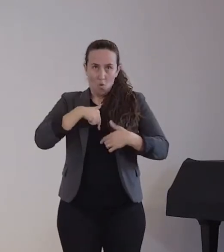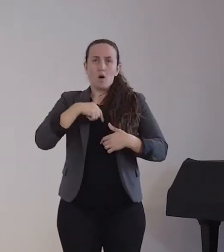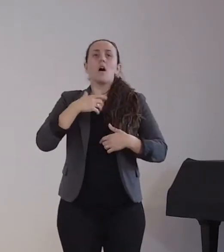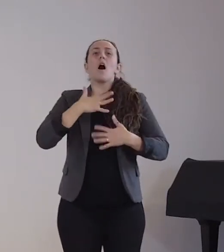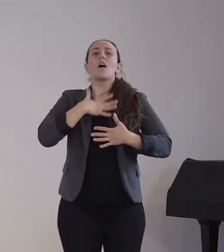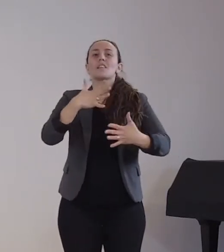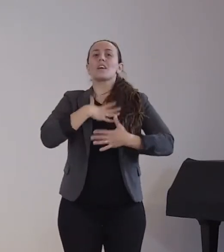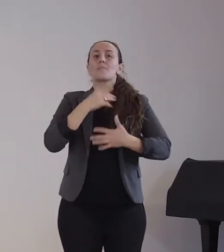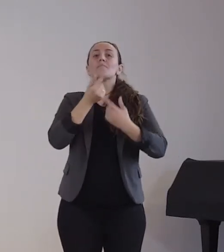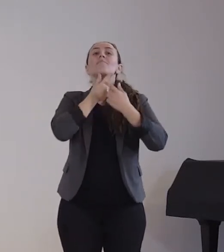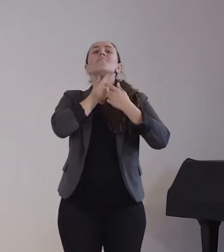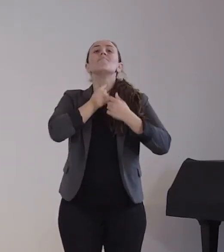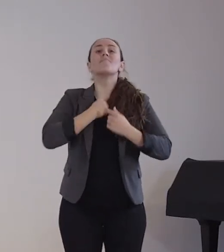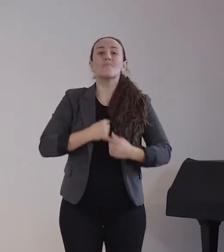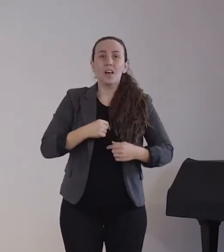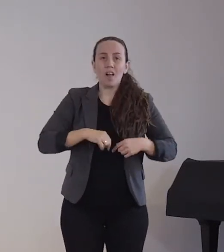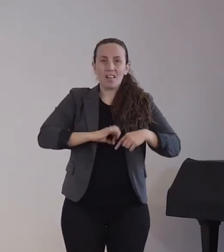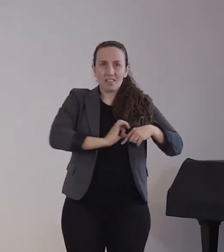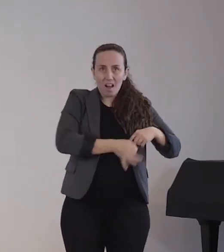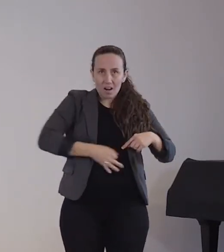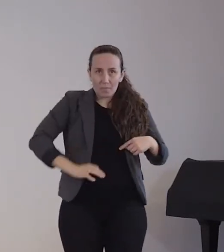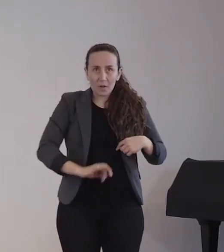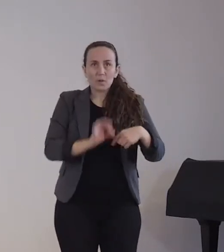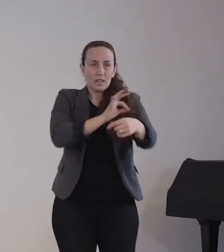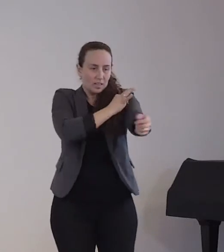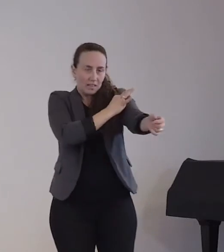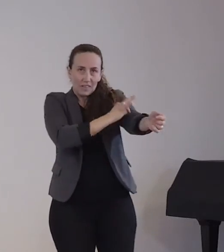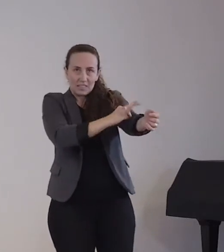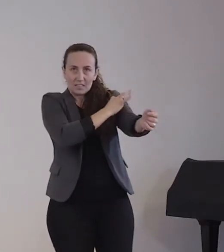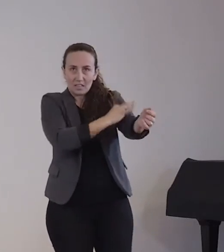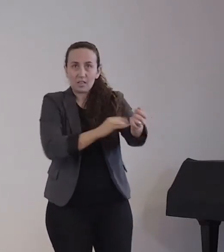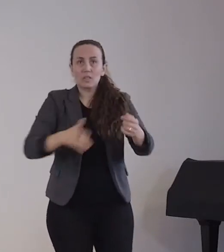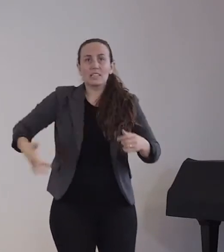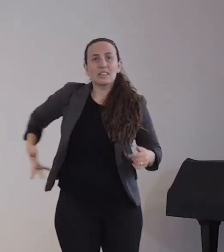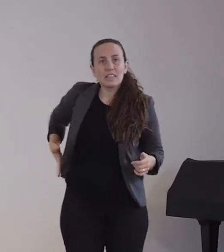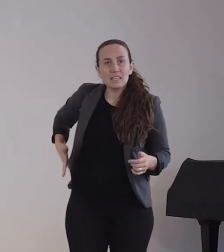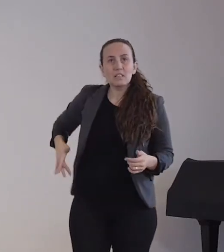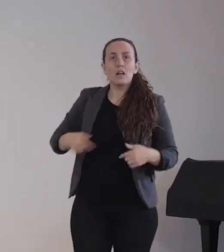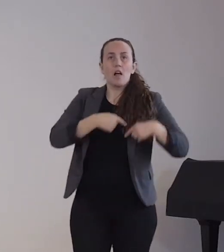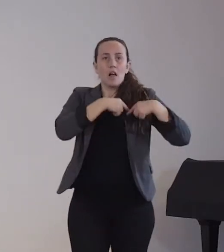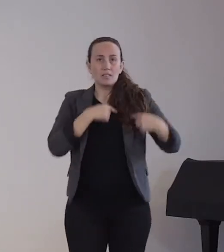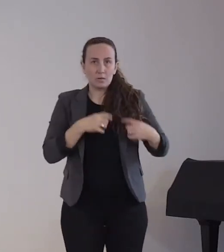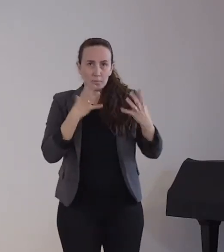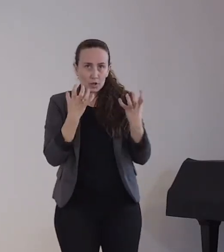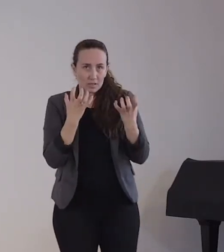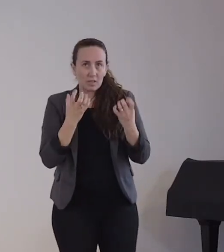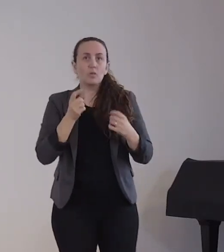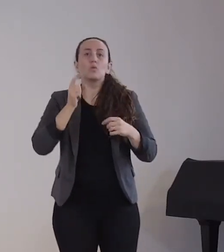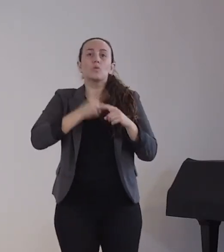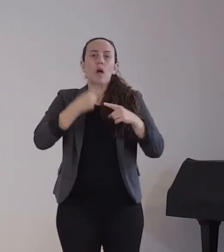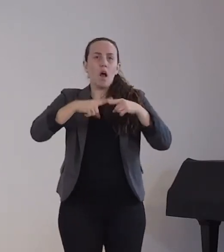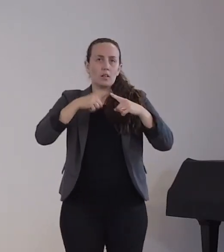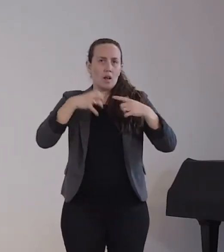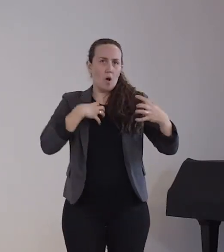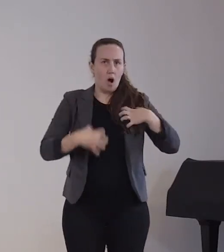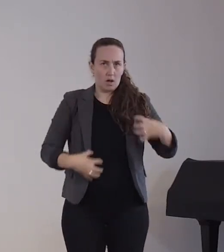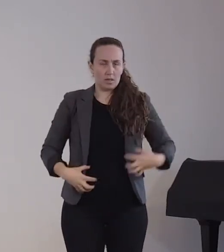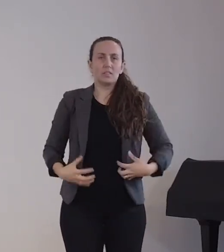Niere, der Herzmuskel und auch andere Organe. Ich komme jetzt zu den Übertragungswegen. Der